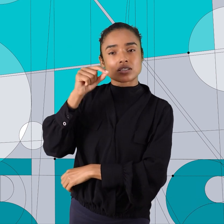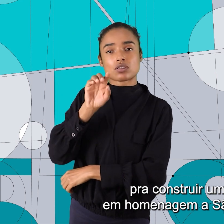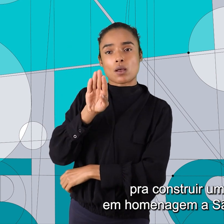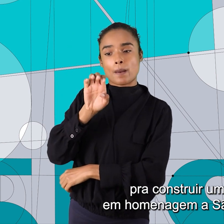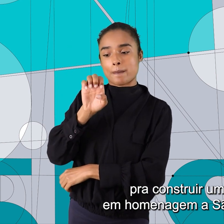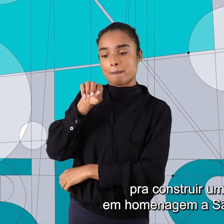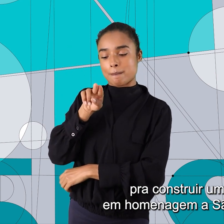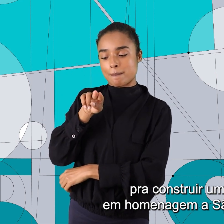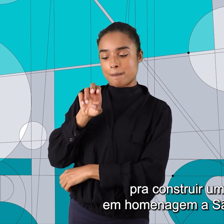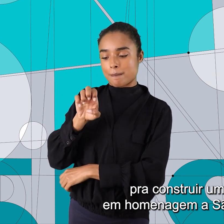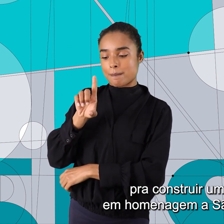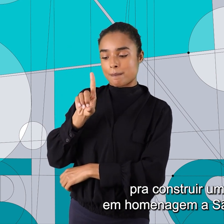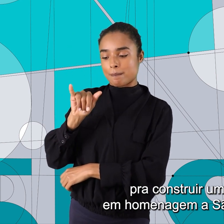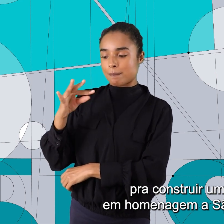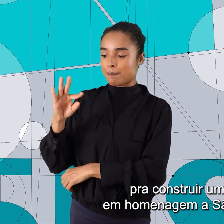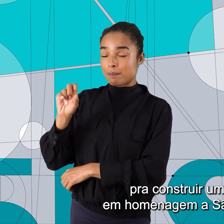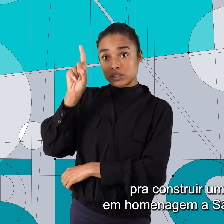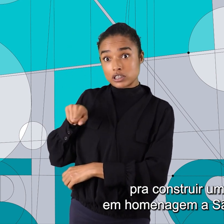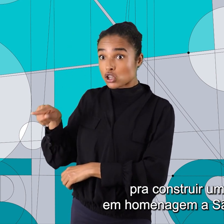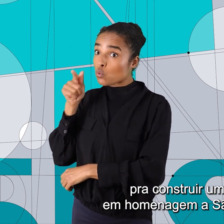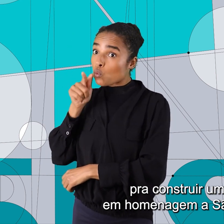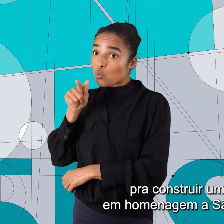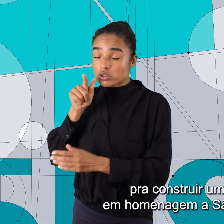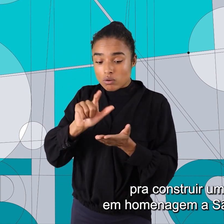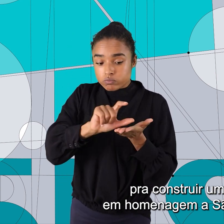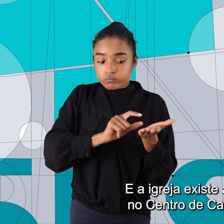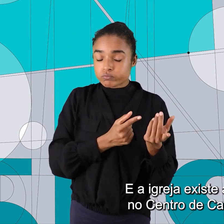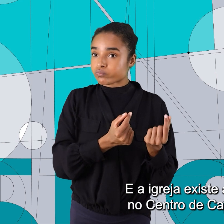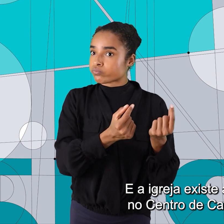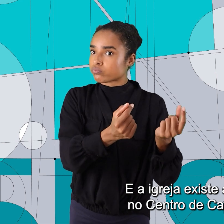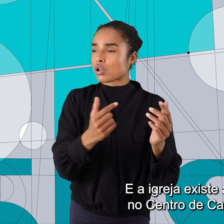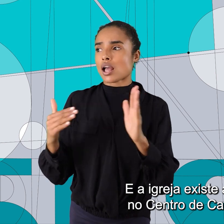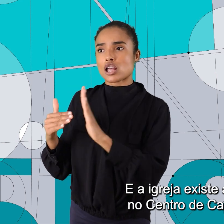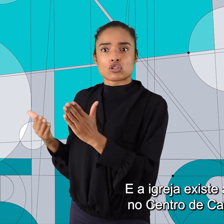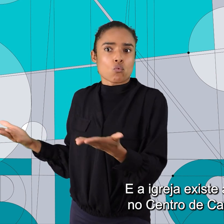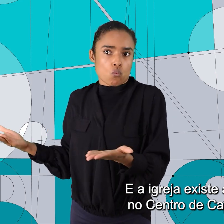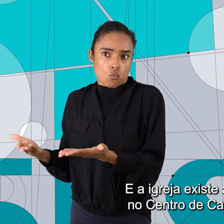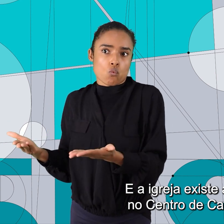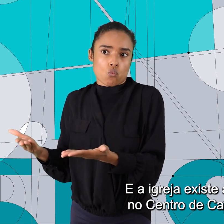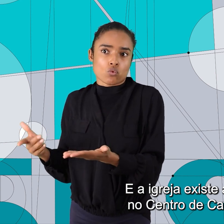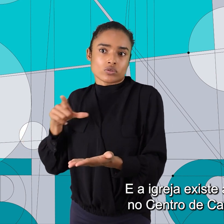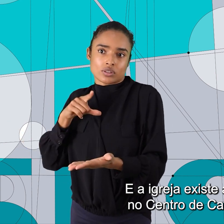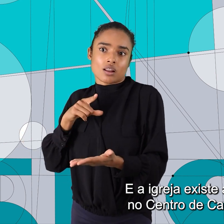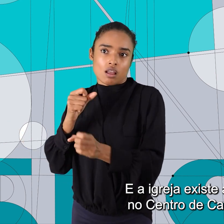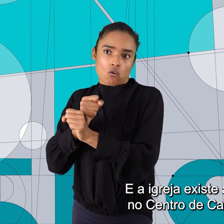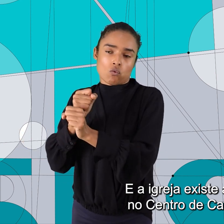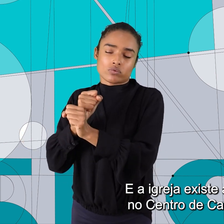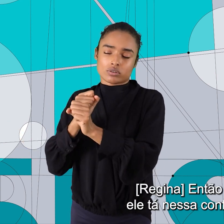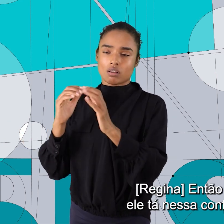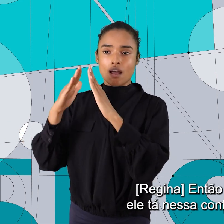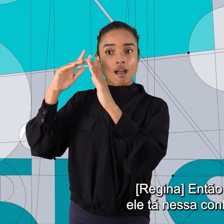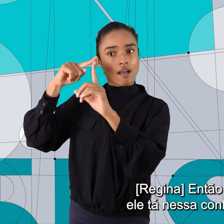dinheiro para construir uma igreja em homenagem a São Benedito. E a igreja existe até hoje, no centro de Campinas.